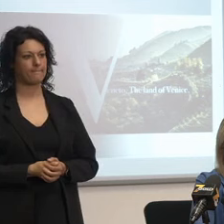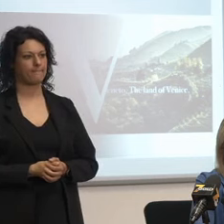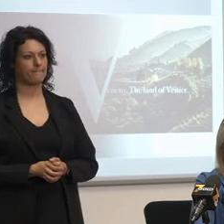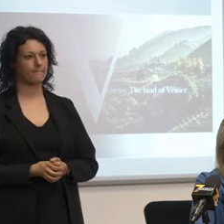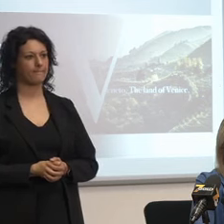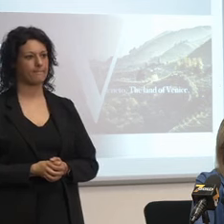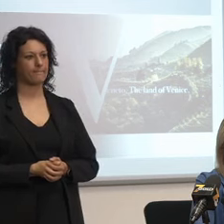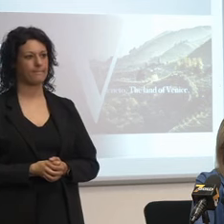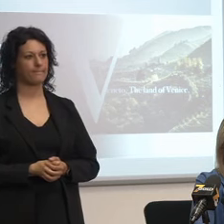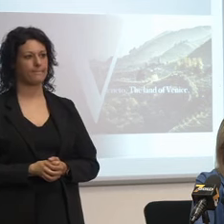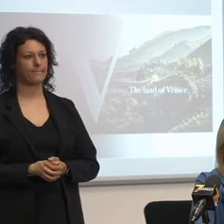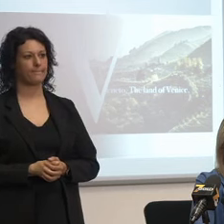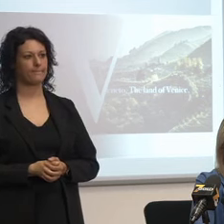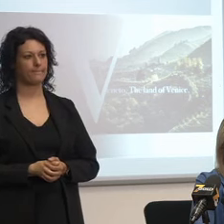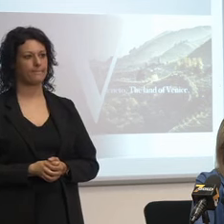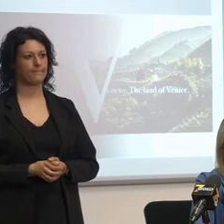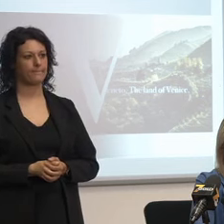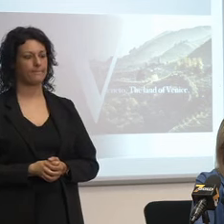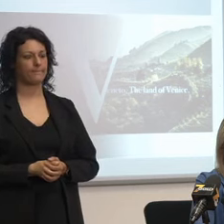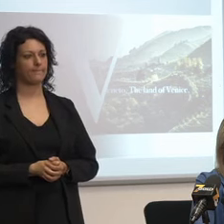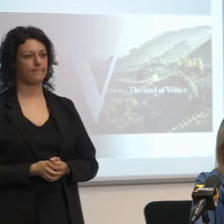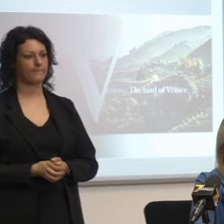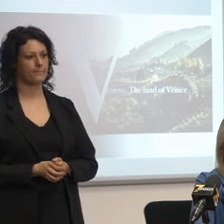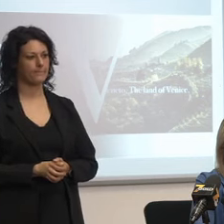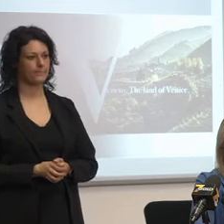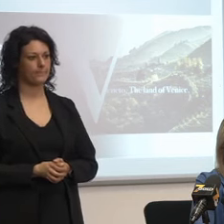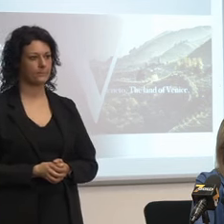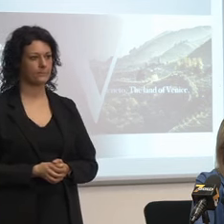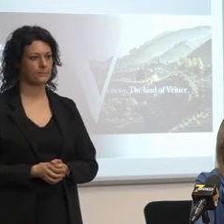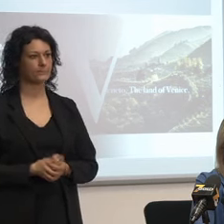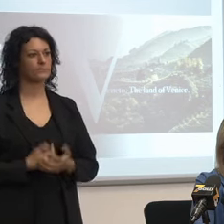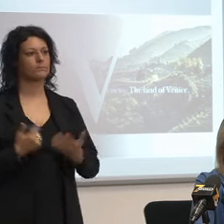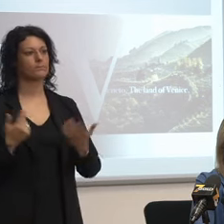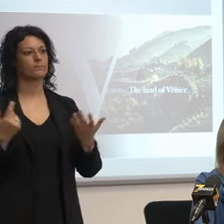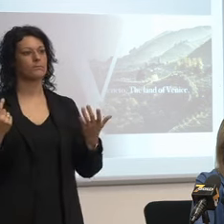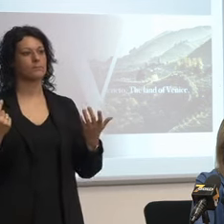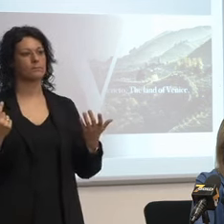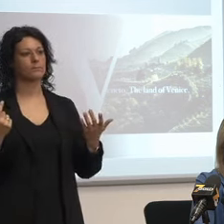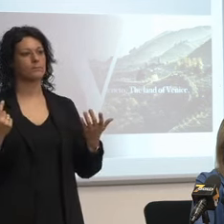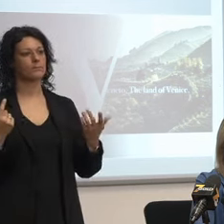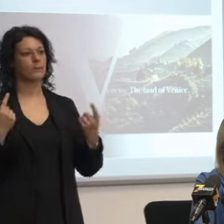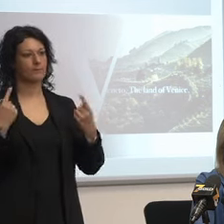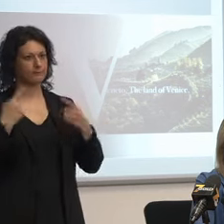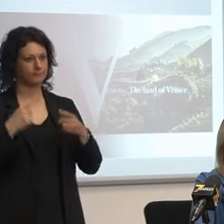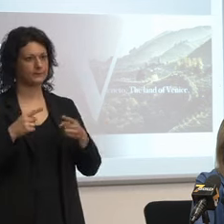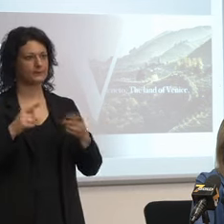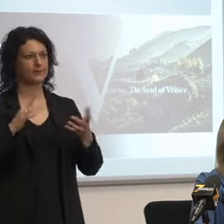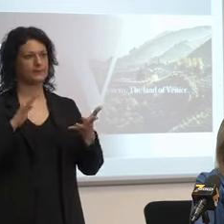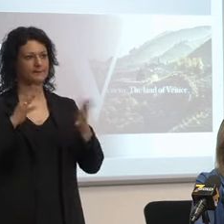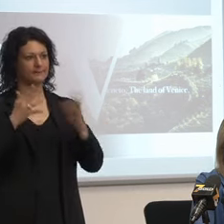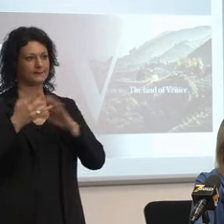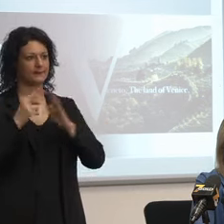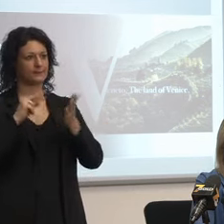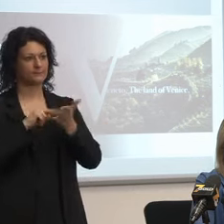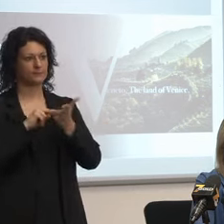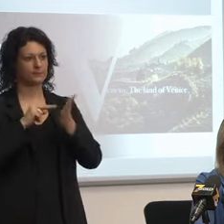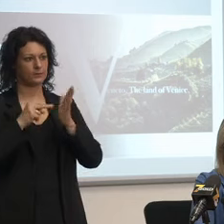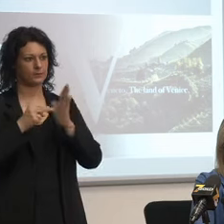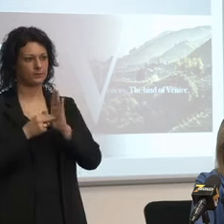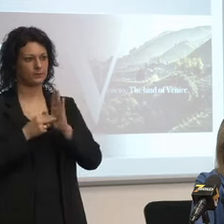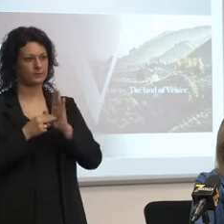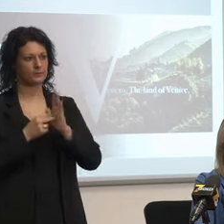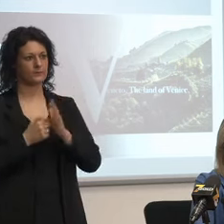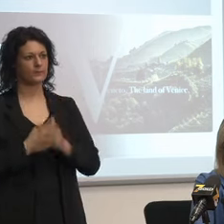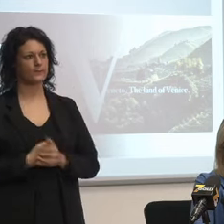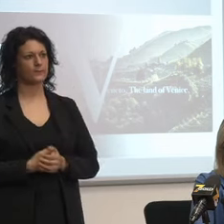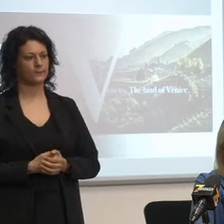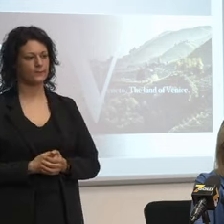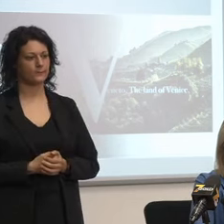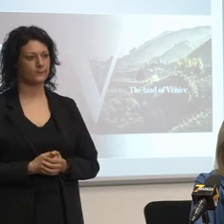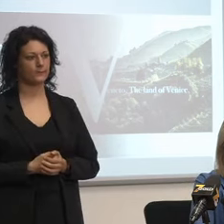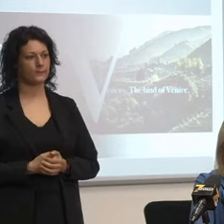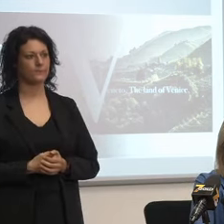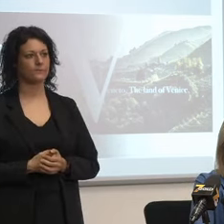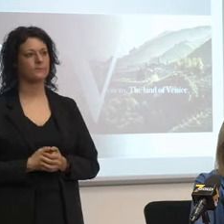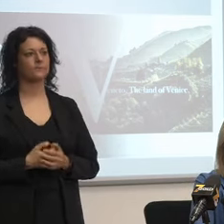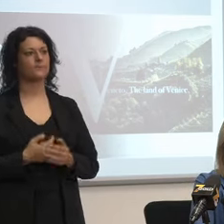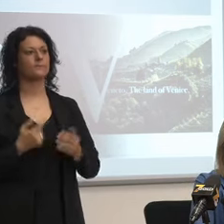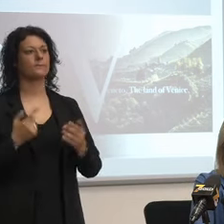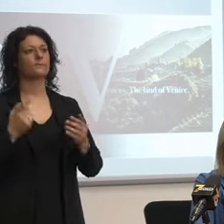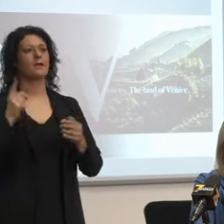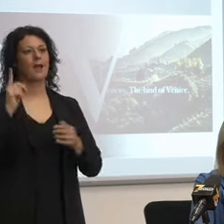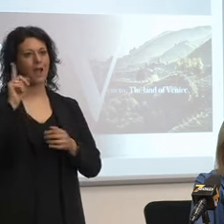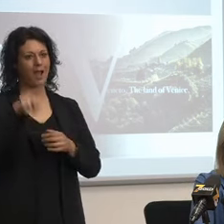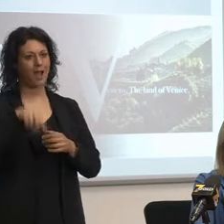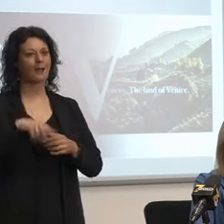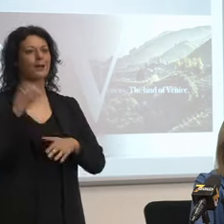pariplicati questo è stato ci è stato anticipato anche dal professore che avevamo avuto qualche giorno fa qui